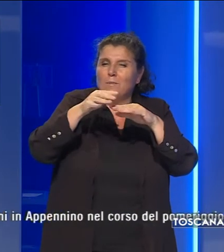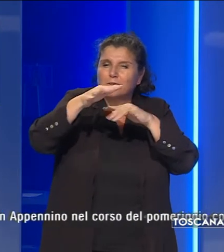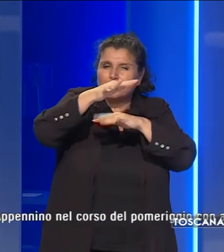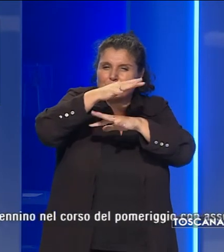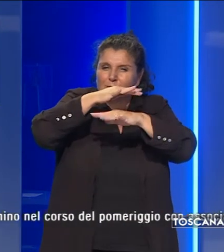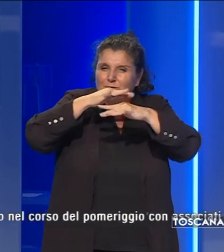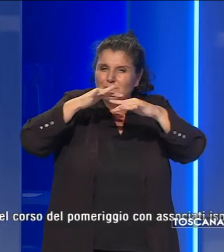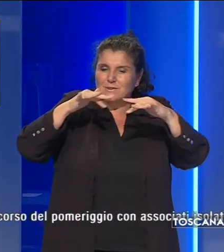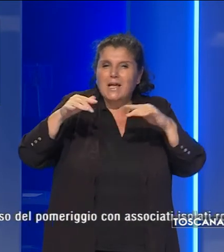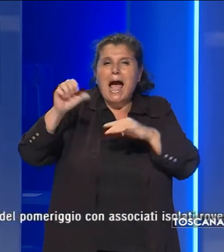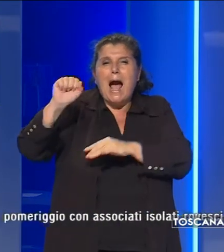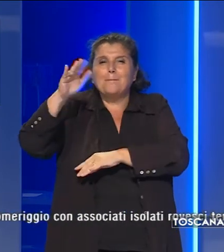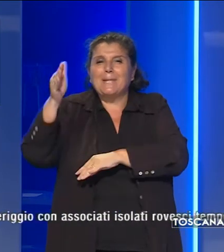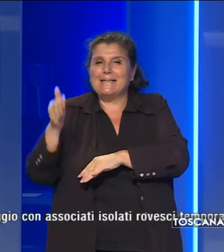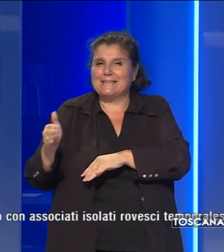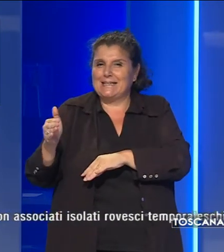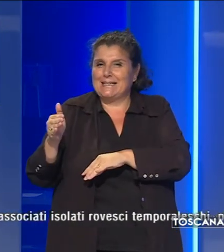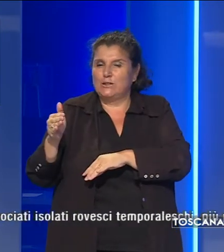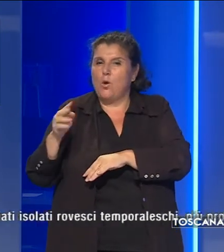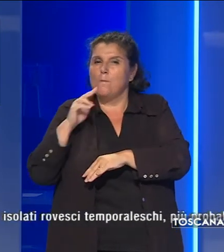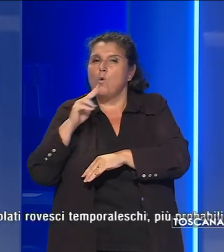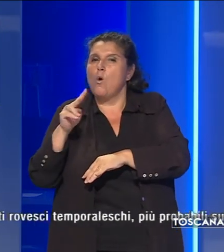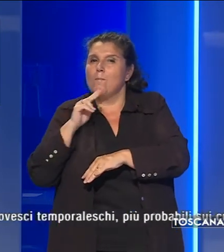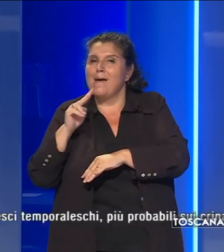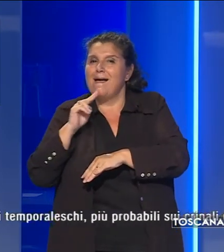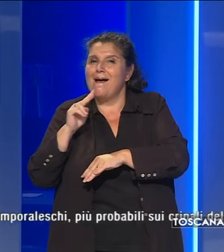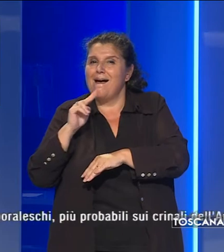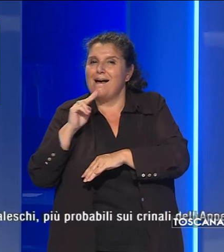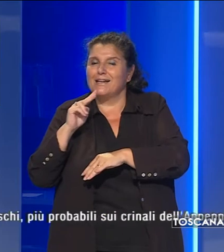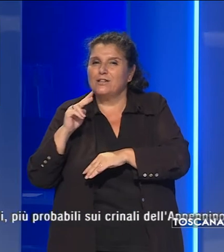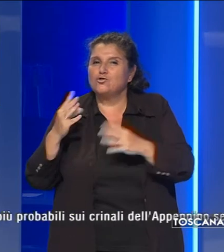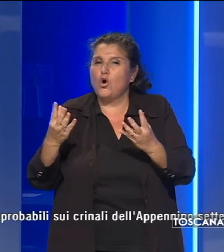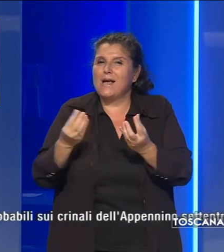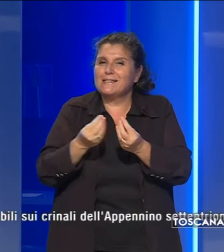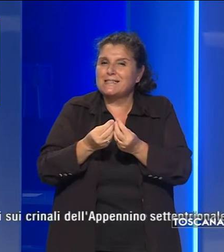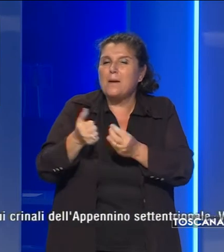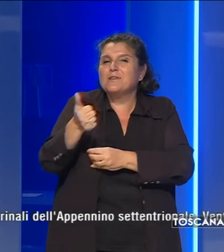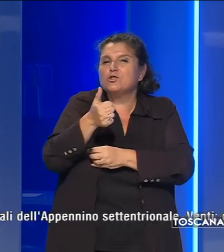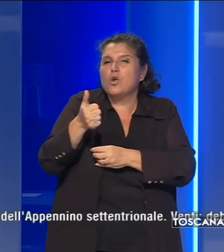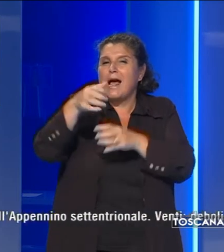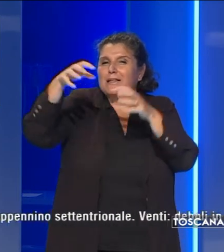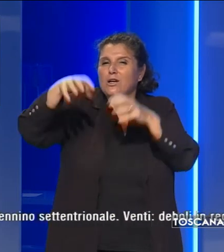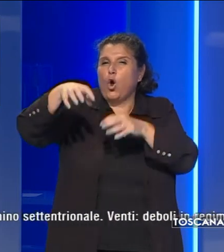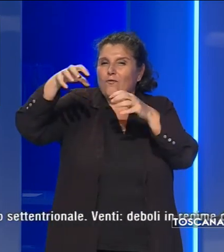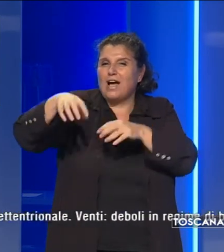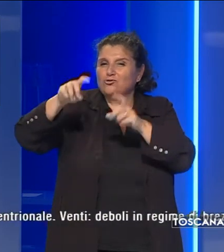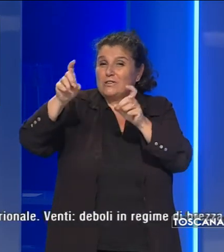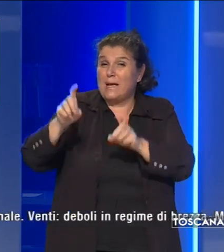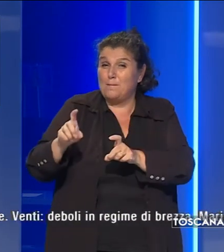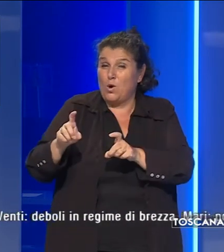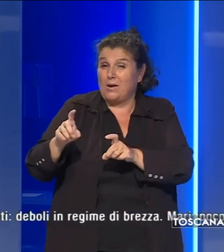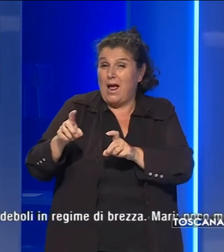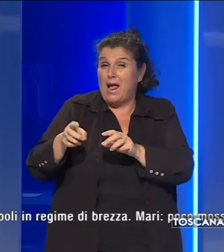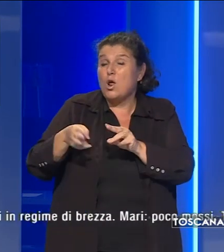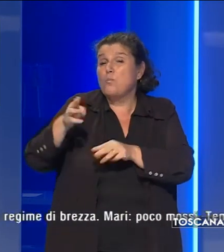cumuliformi in Appennino nel corso del pomeriggio, con associati isolati rovesci temporaleschi, più